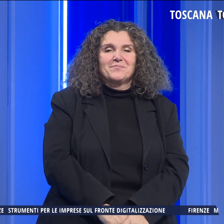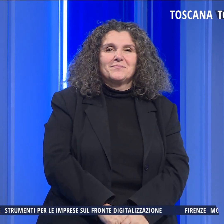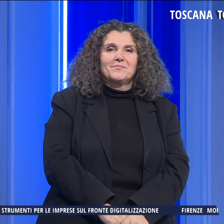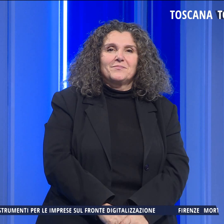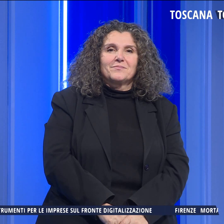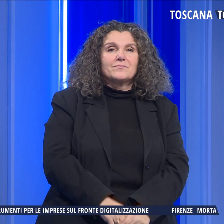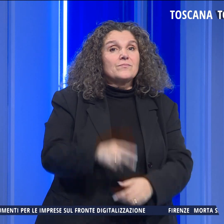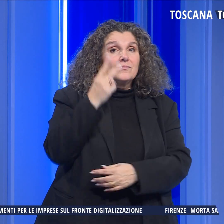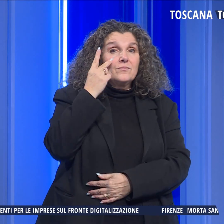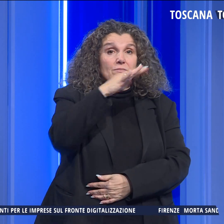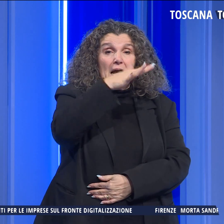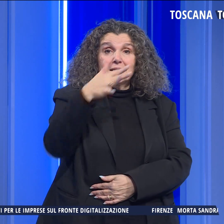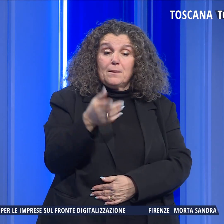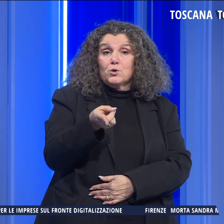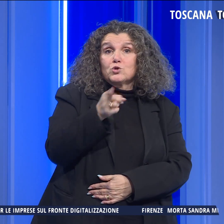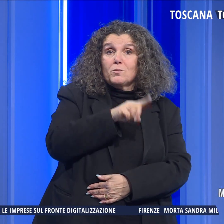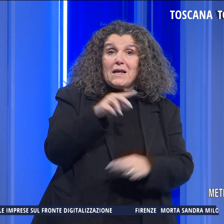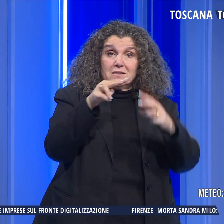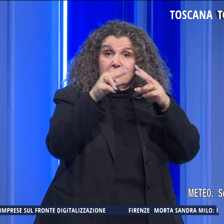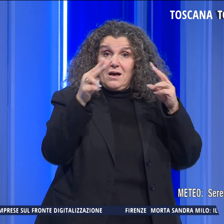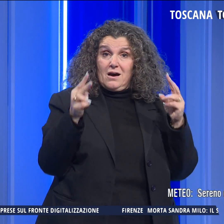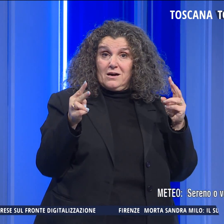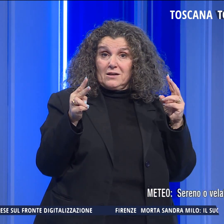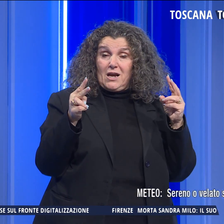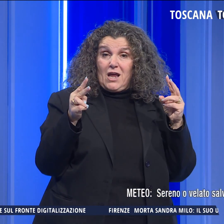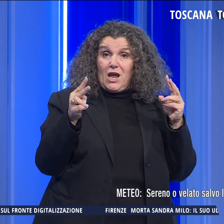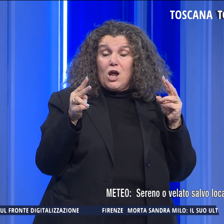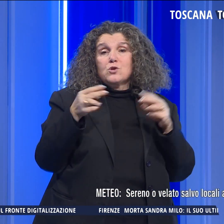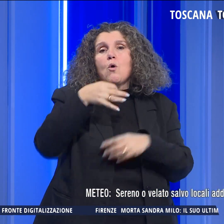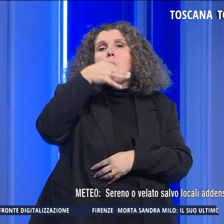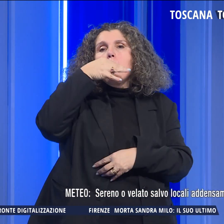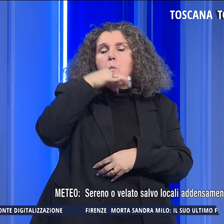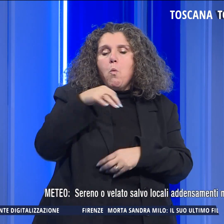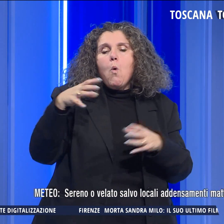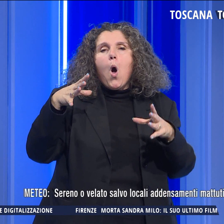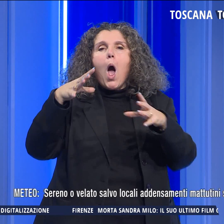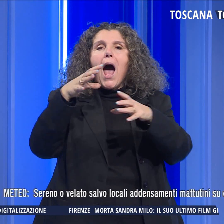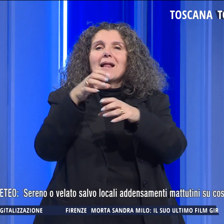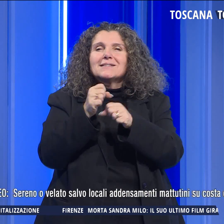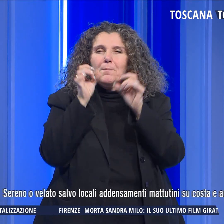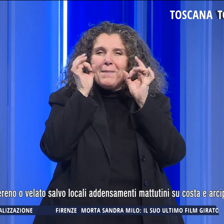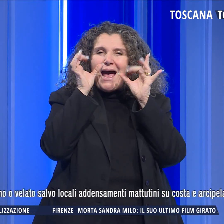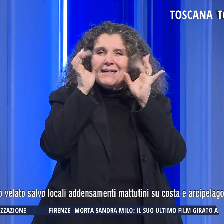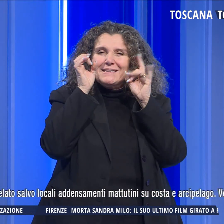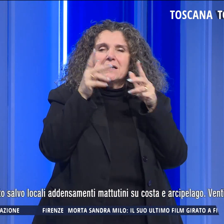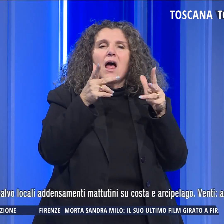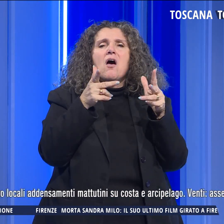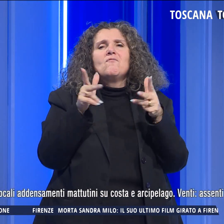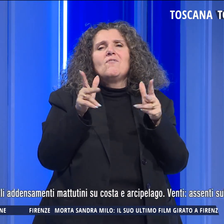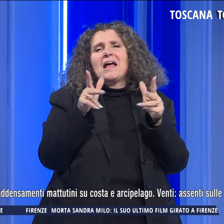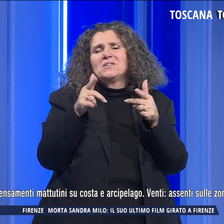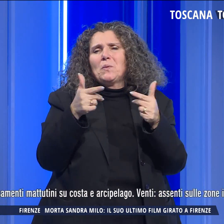Ora vediamo come sarà il tempo domani. Sarà sereno, salvo alcuni addensamenti, soprattutto nella mattina. I venti sono